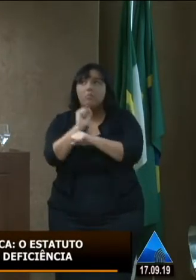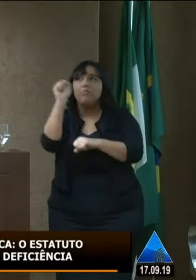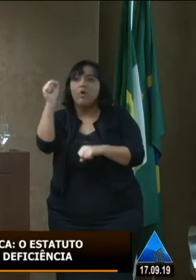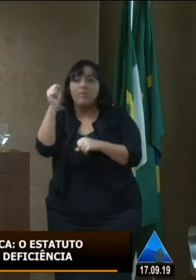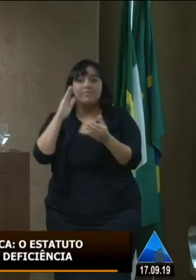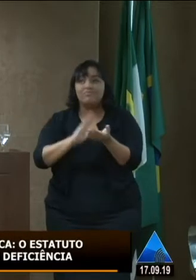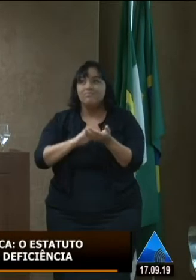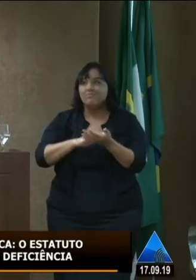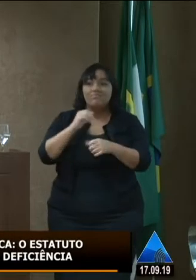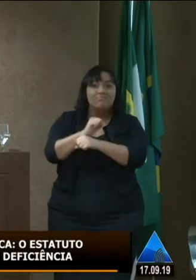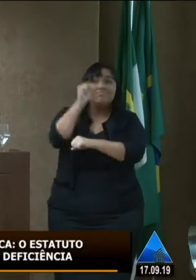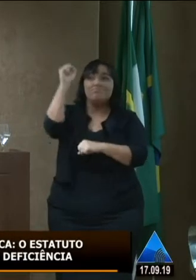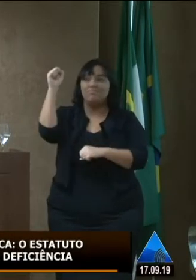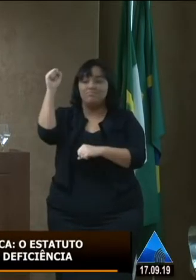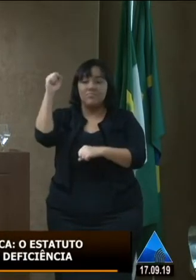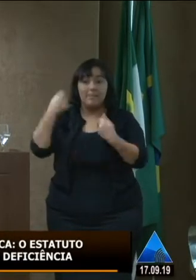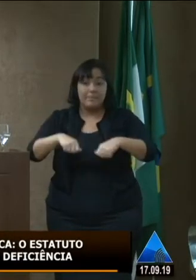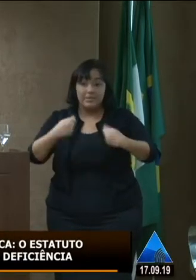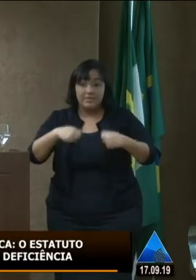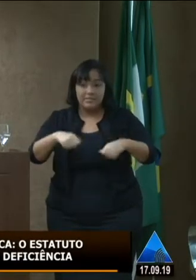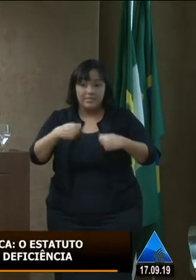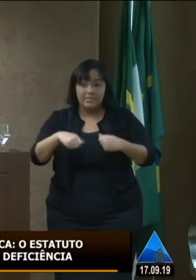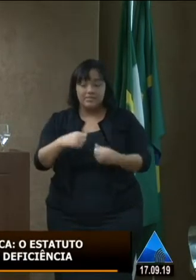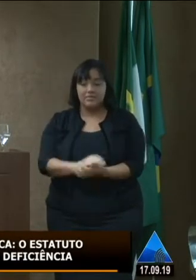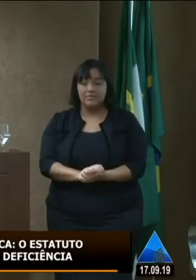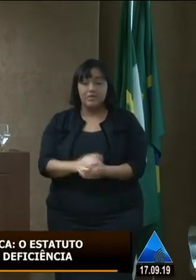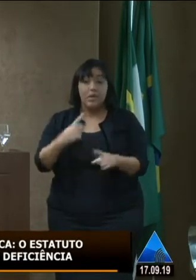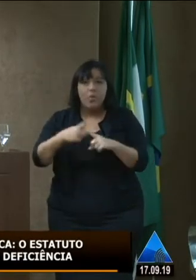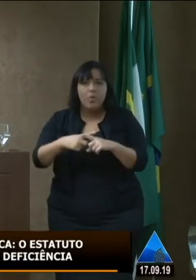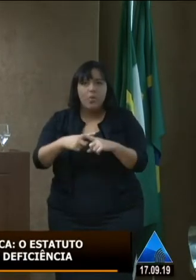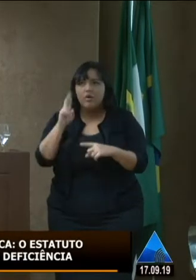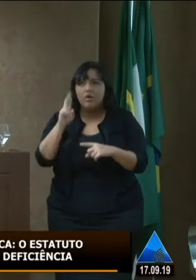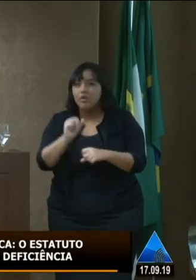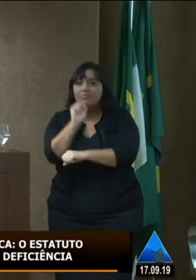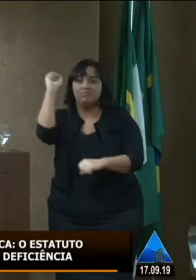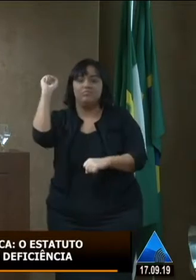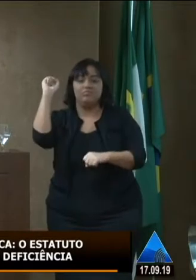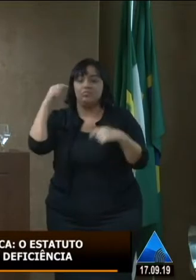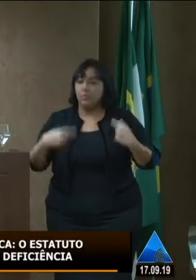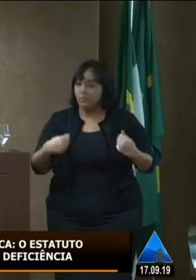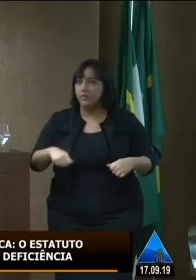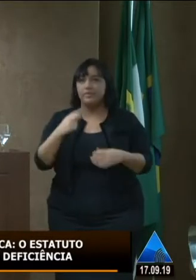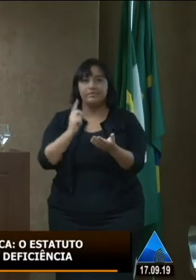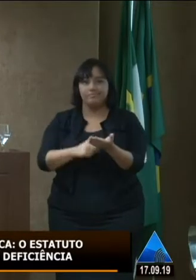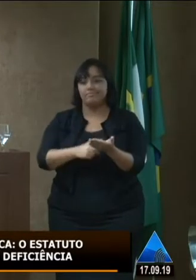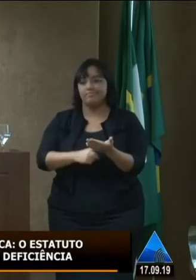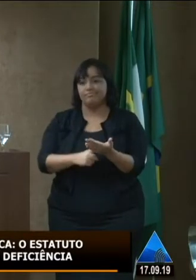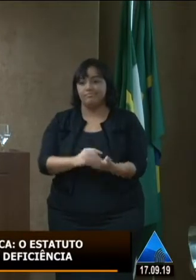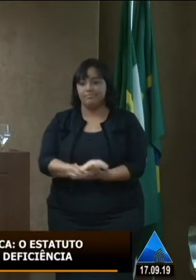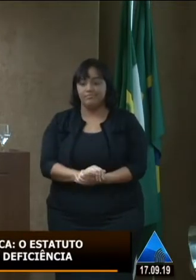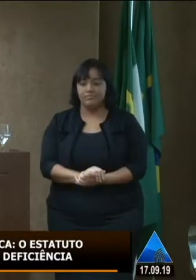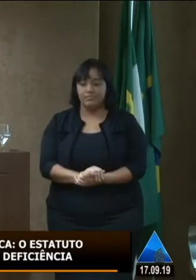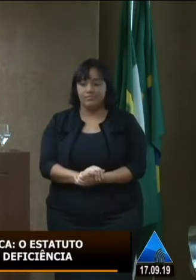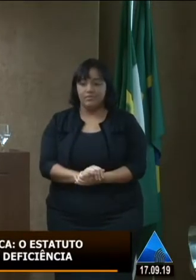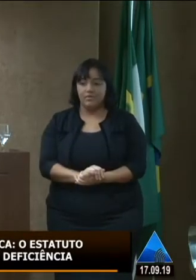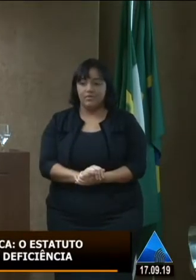políticas públicas esse nome é enorme porque é enorme essa demanda e nós não vamos aqui fazer inventário de culpas